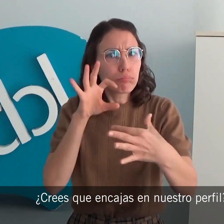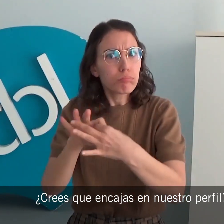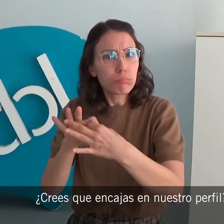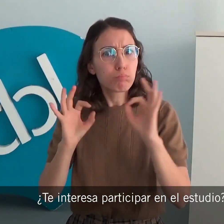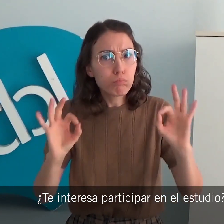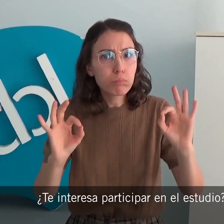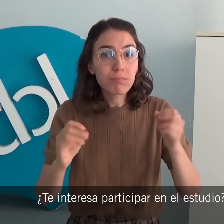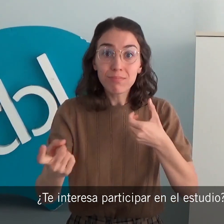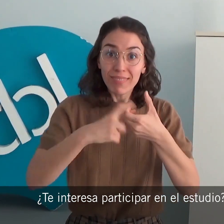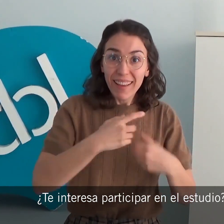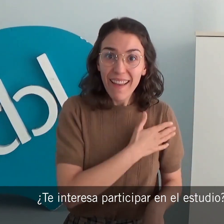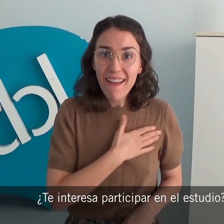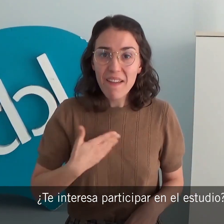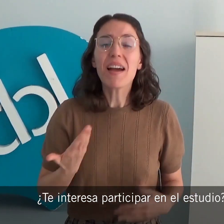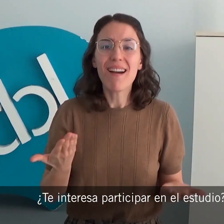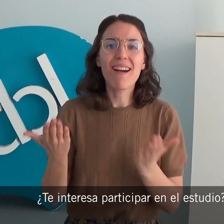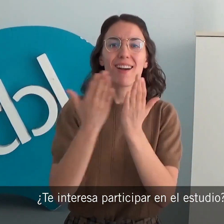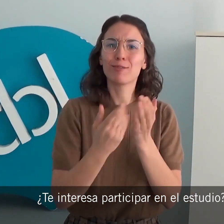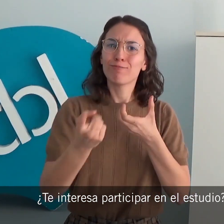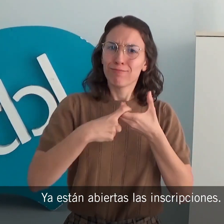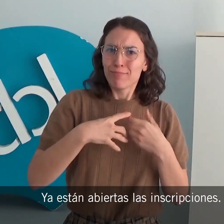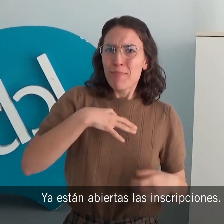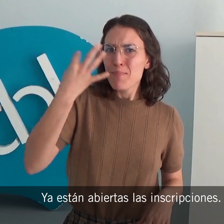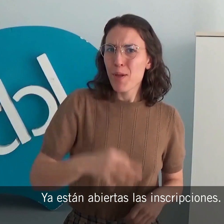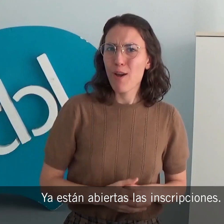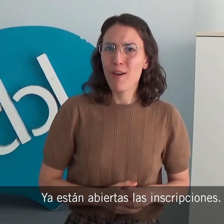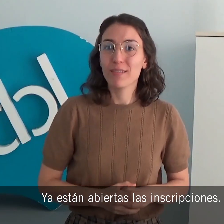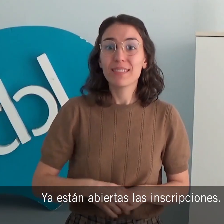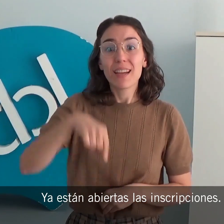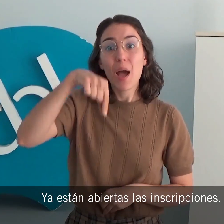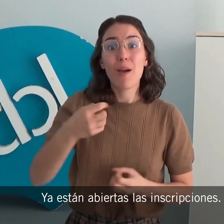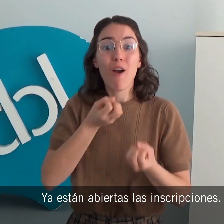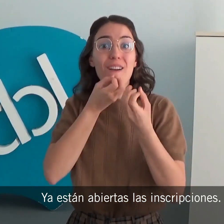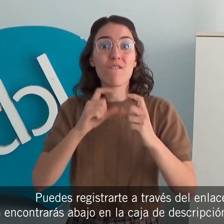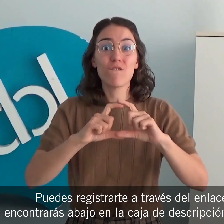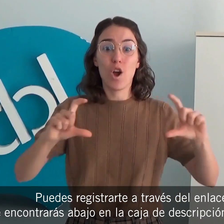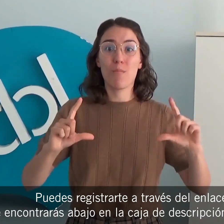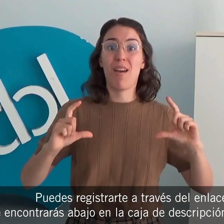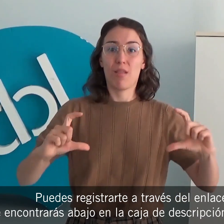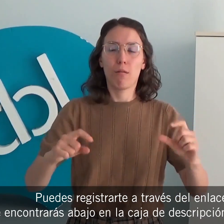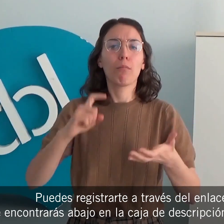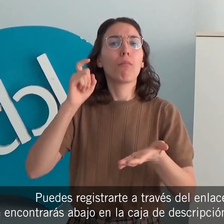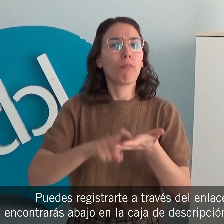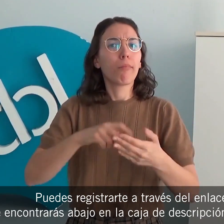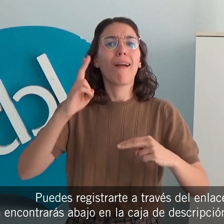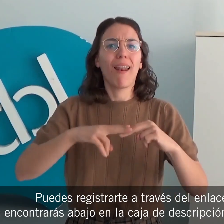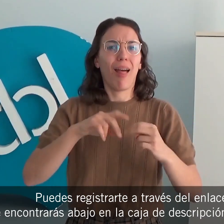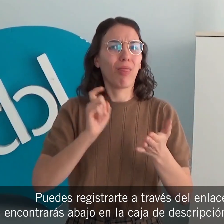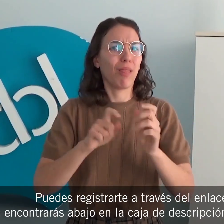¿Te interesa participar en el estudio? Ya están abiertas las inscripciones. Puedes registrarte a través del enlace que encontrarás